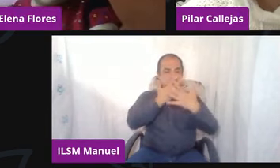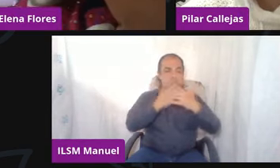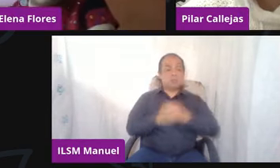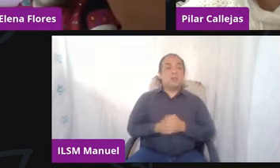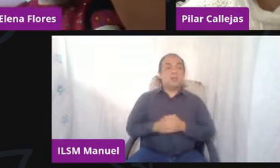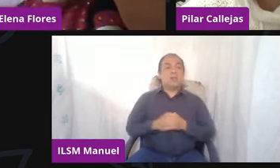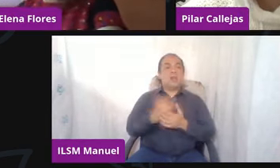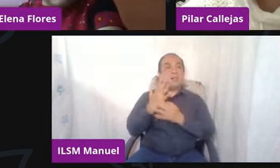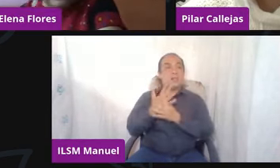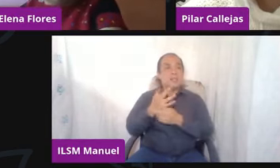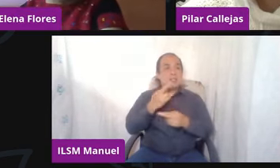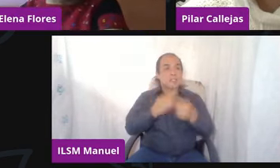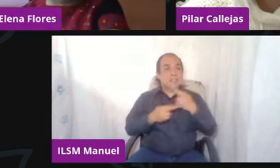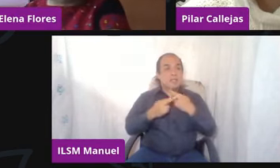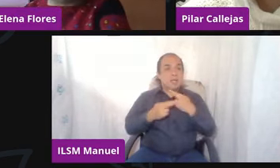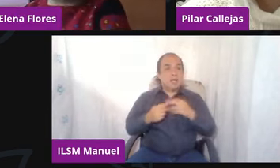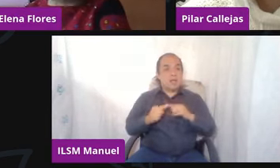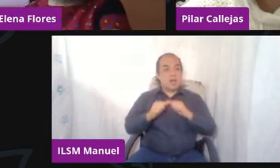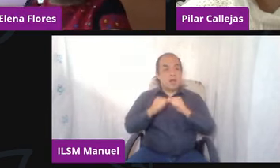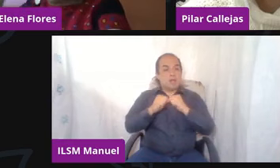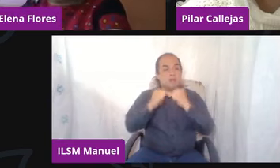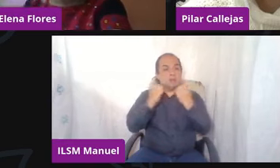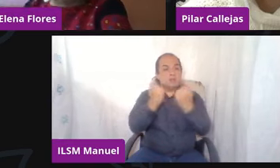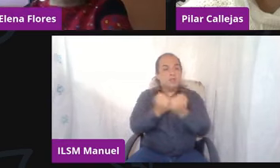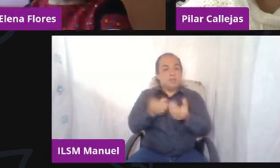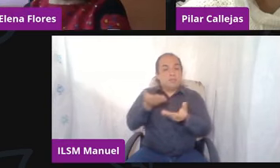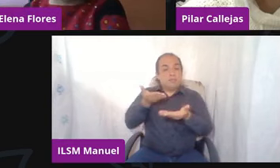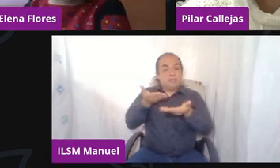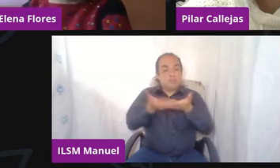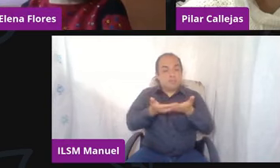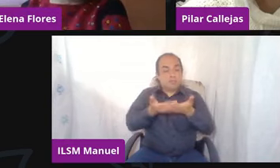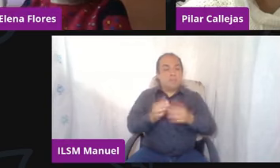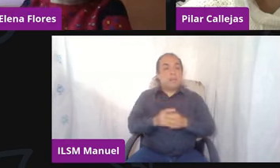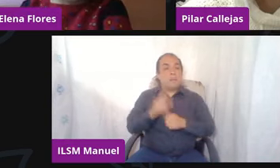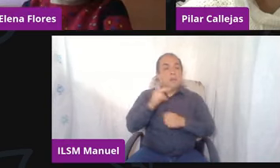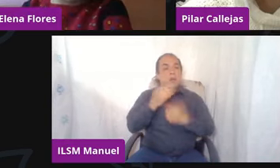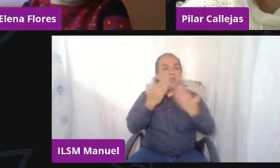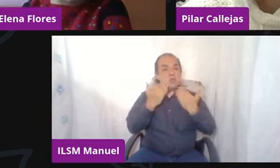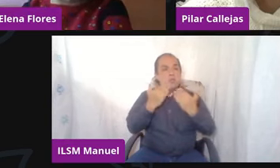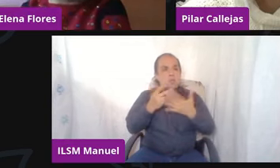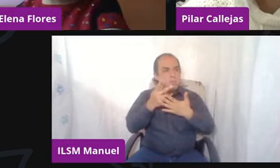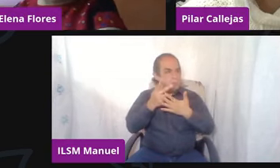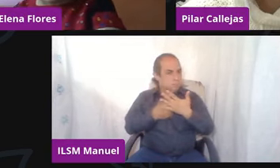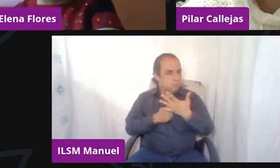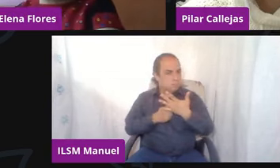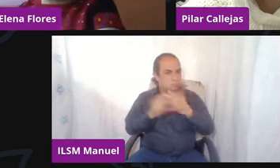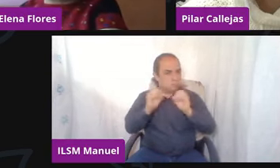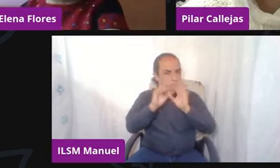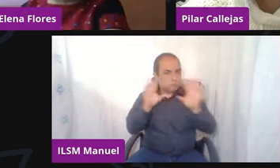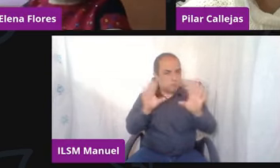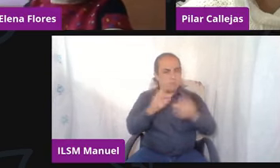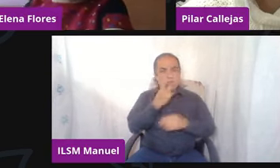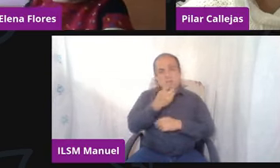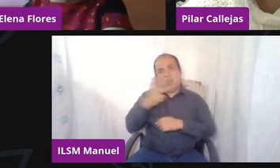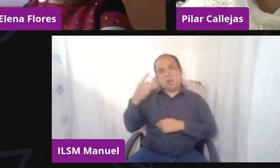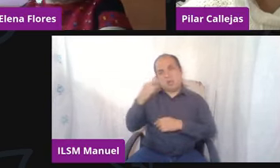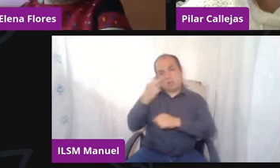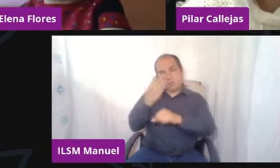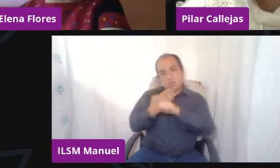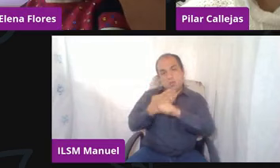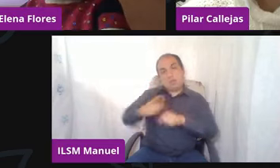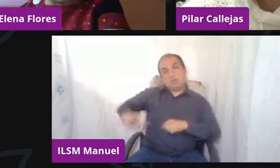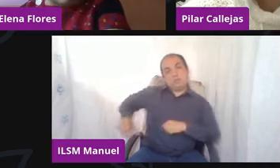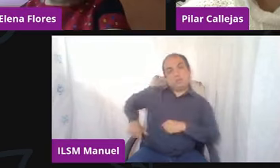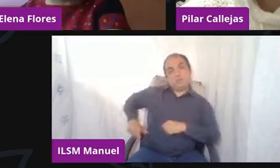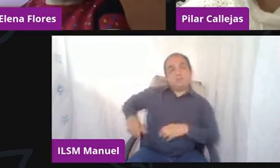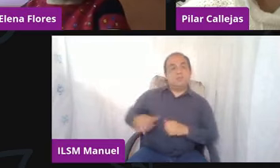un regreso presencial sin las estructuras, digamos, que bueno, eso ya le tocará al Estado, pero en el